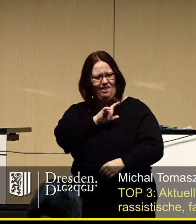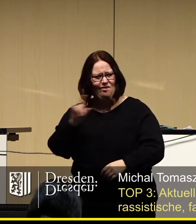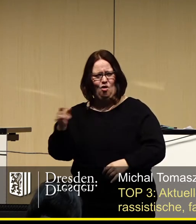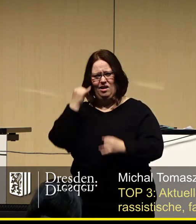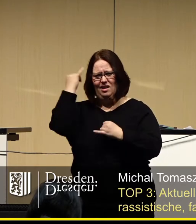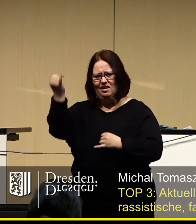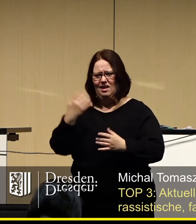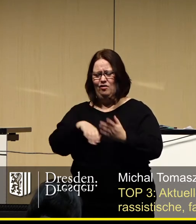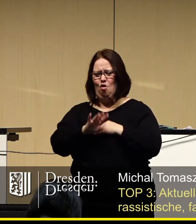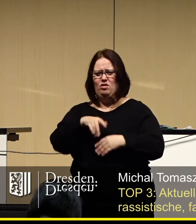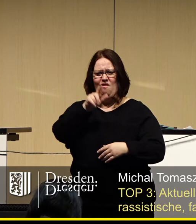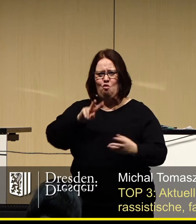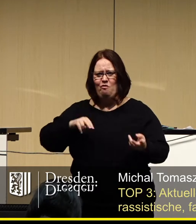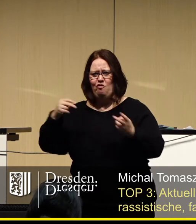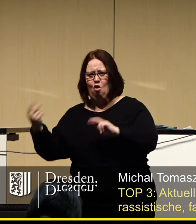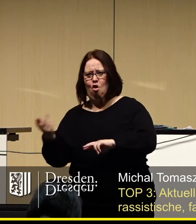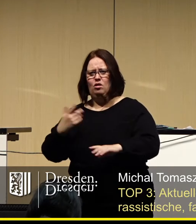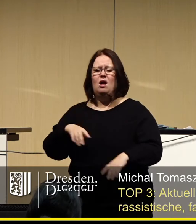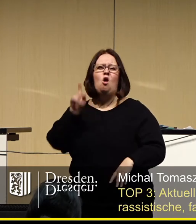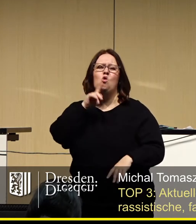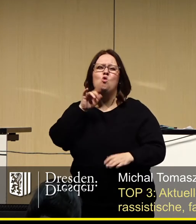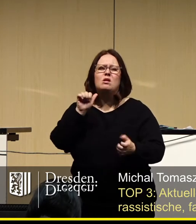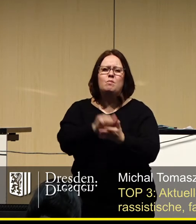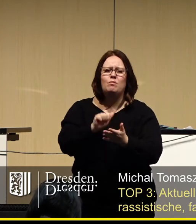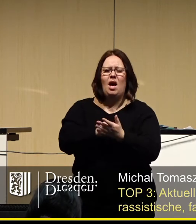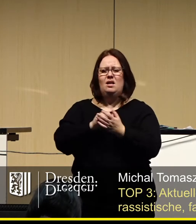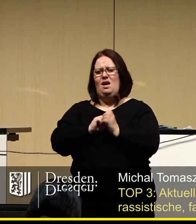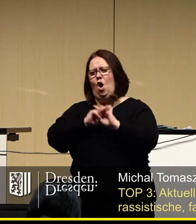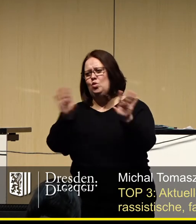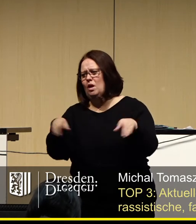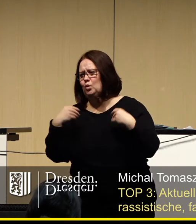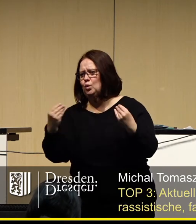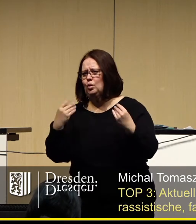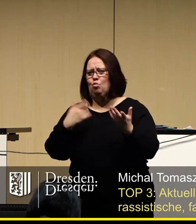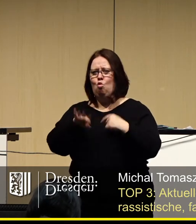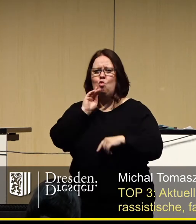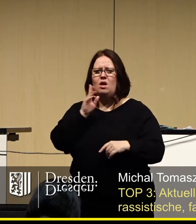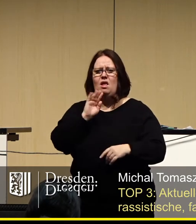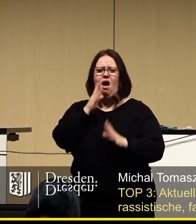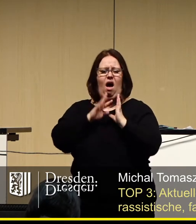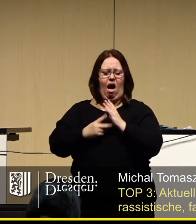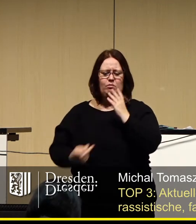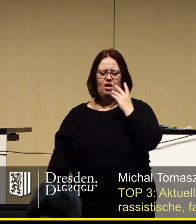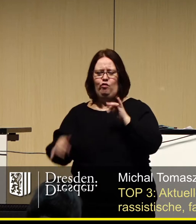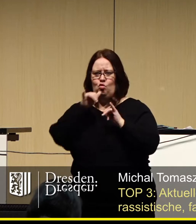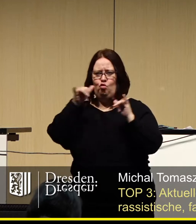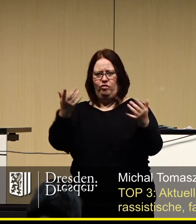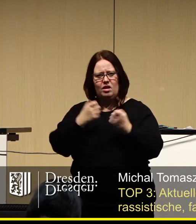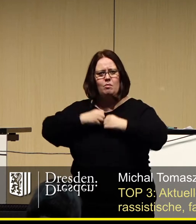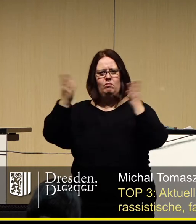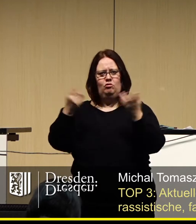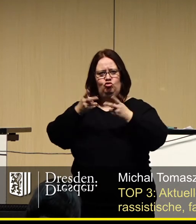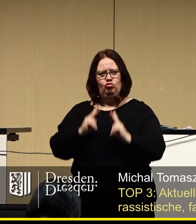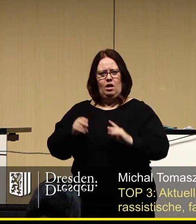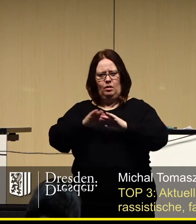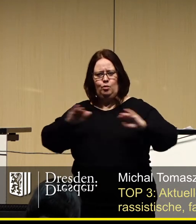Ideen von Umvolkung, Remigration, Lügenpresse, Ausbreitungstypen oder dem Ruf nach Absaufen die größtmögliche Bühne in